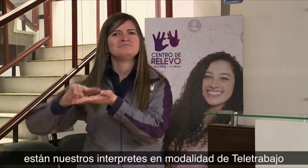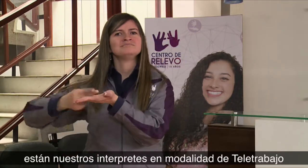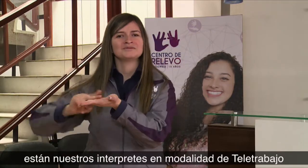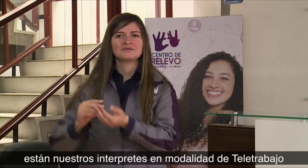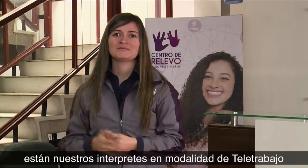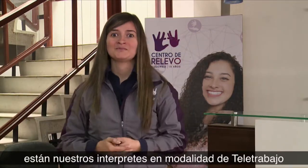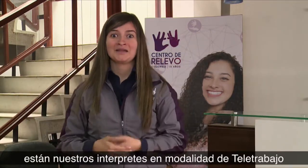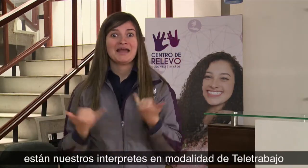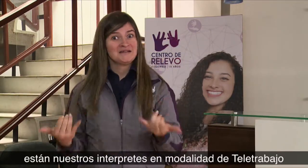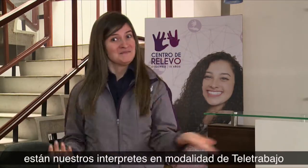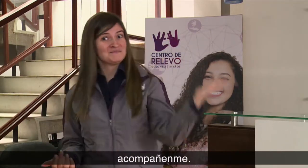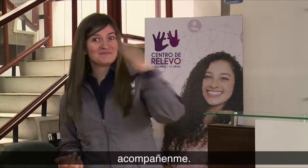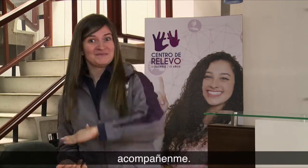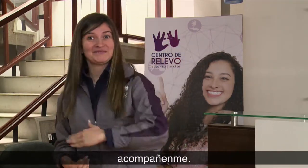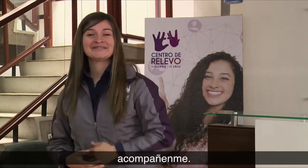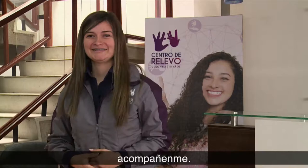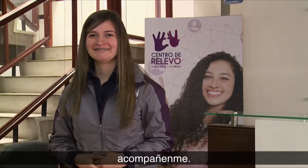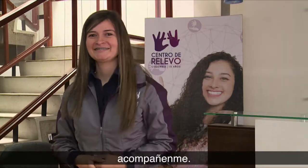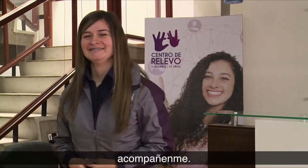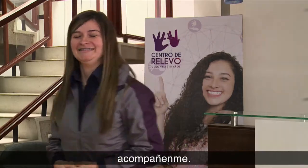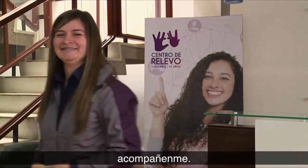teletrabajo. ¡Acompáñenme!